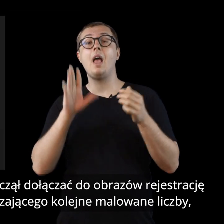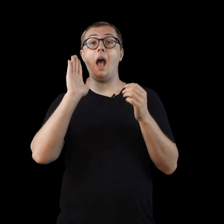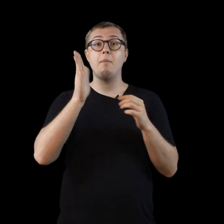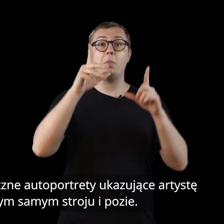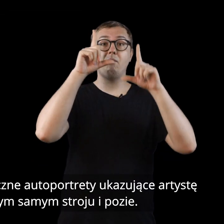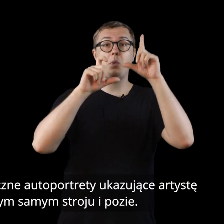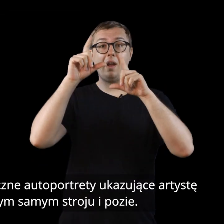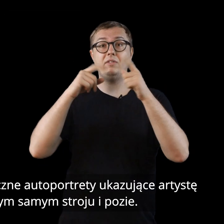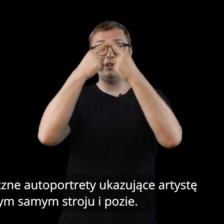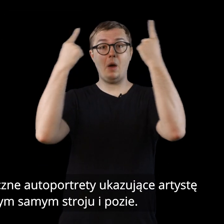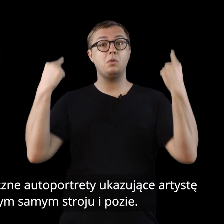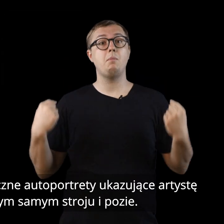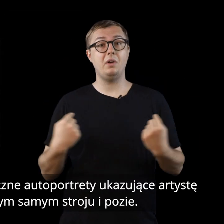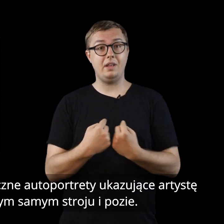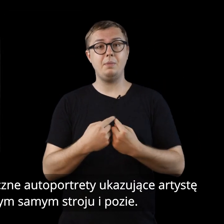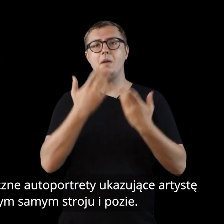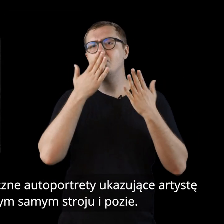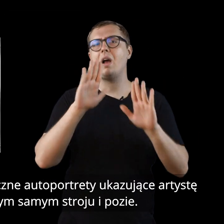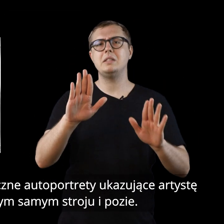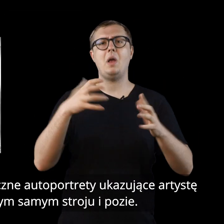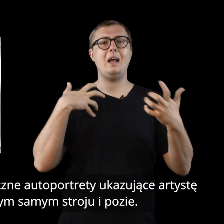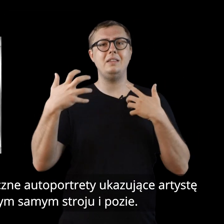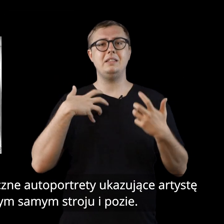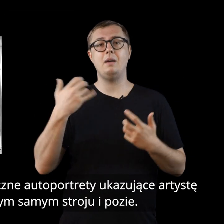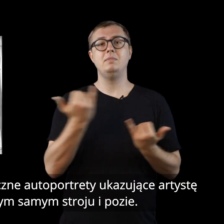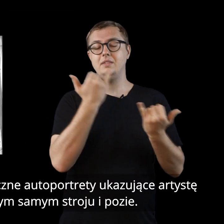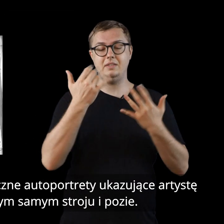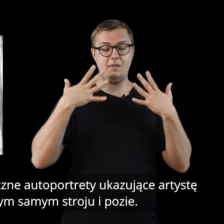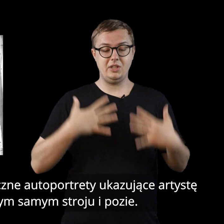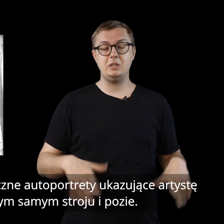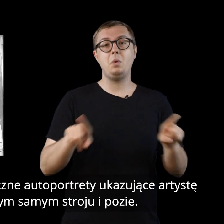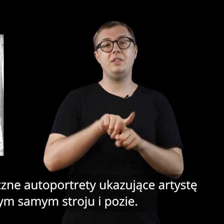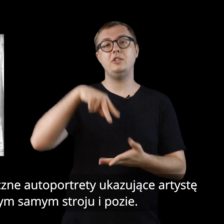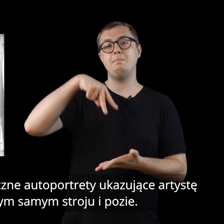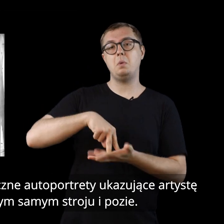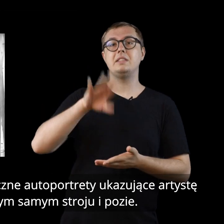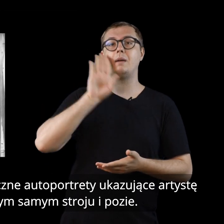A następnie fotograficzne autoportrety, ukazujące artystę zawsze w tym samym stroju i pozie.